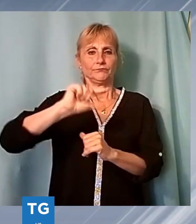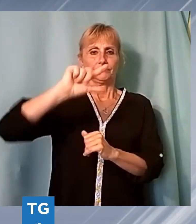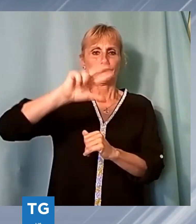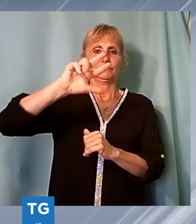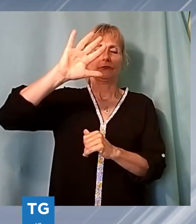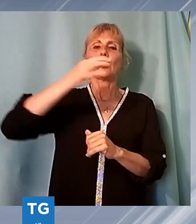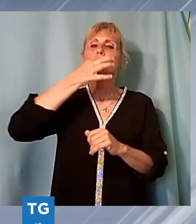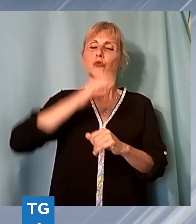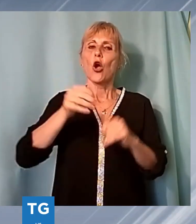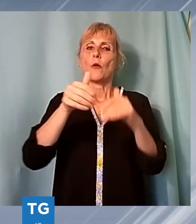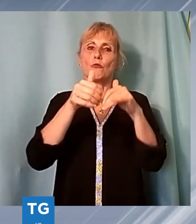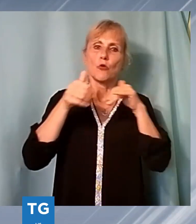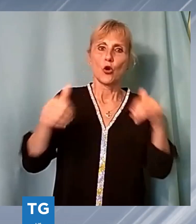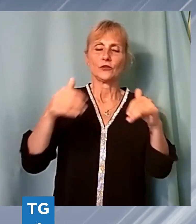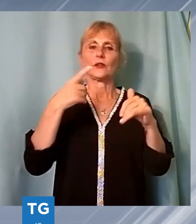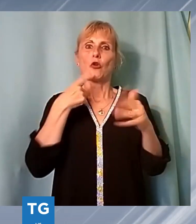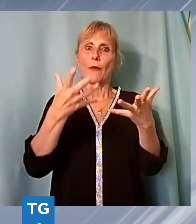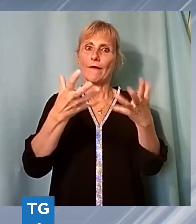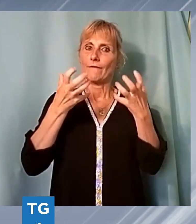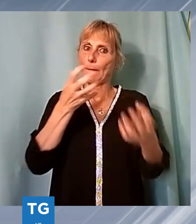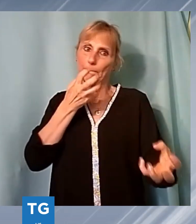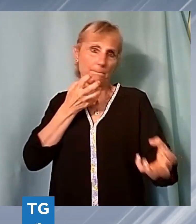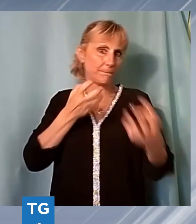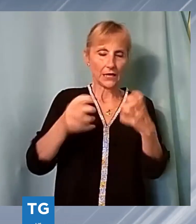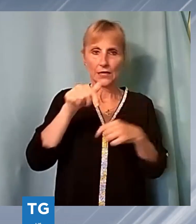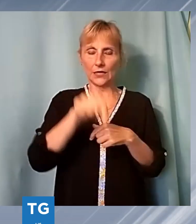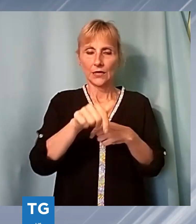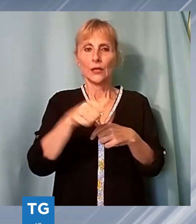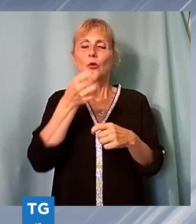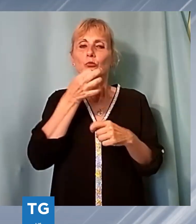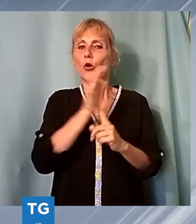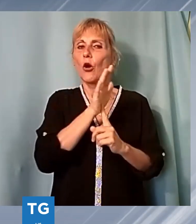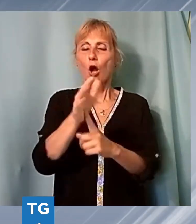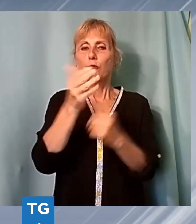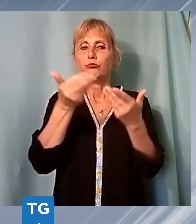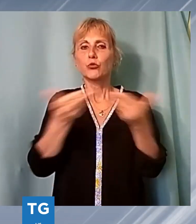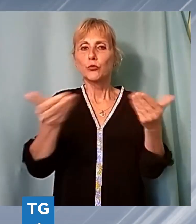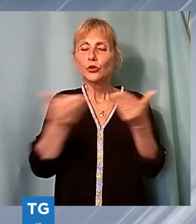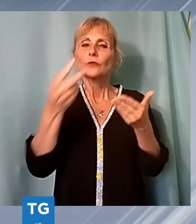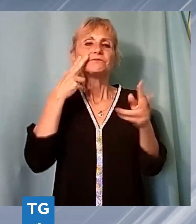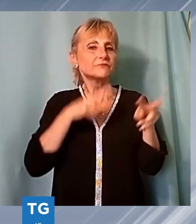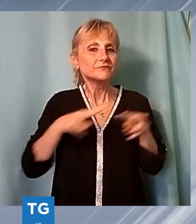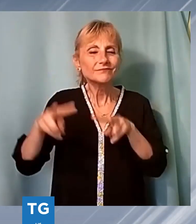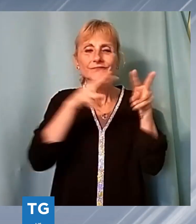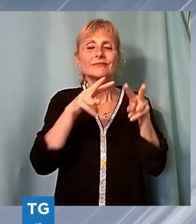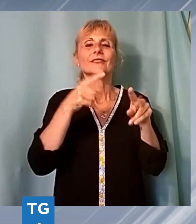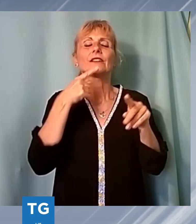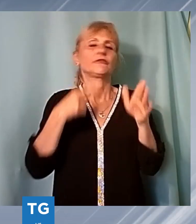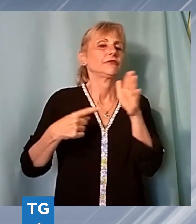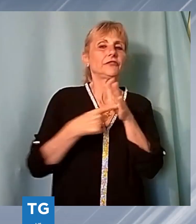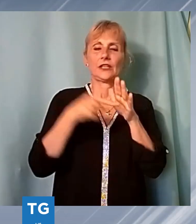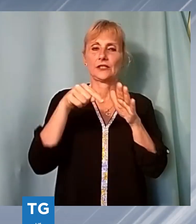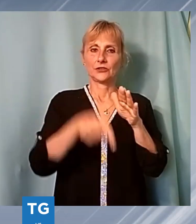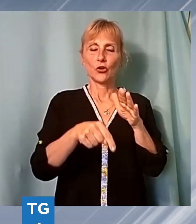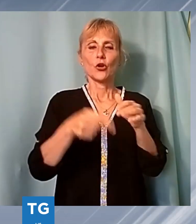culturali di richiamo, dando allo stesso tempo al pubblico la possibilità di visitare un allestimento permanente di una selezione